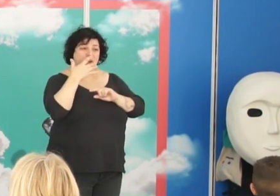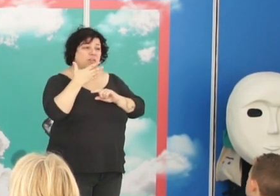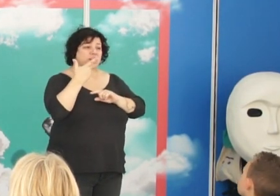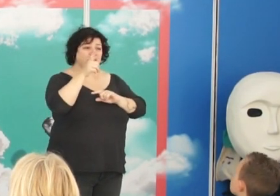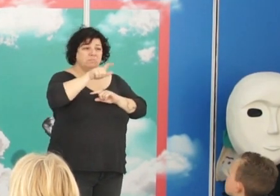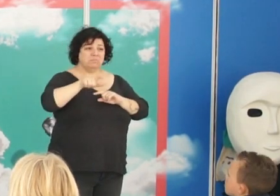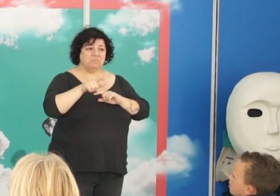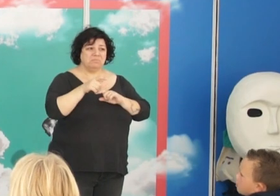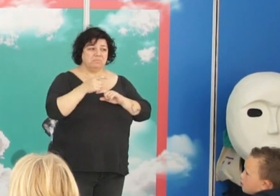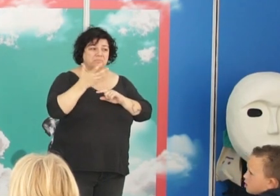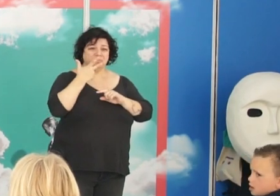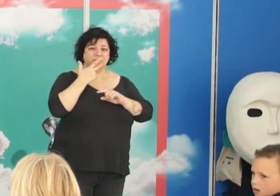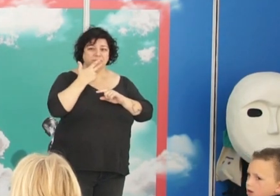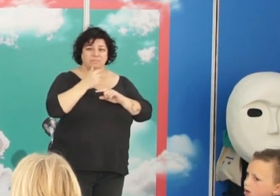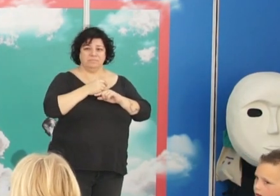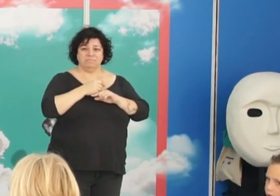Pío del Río Ortega?